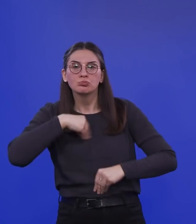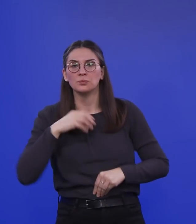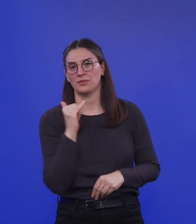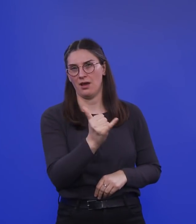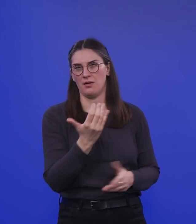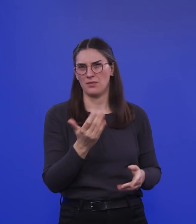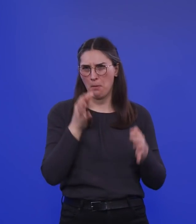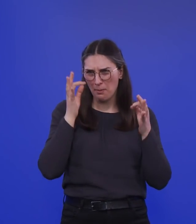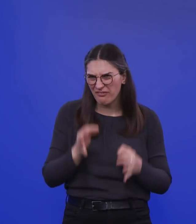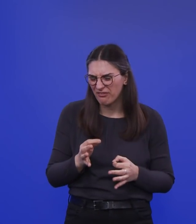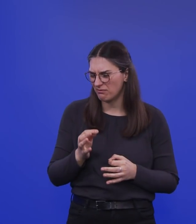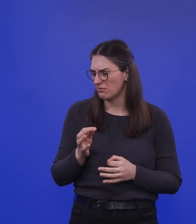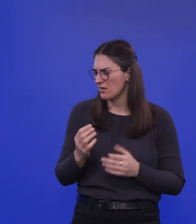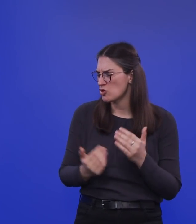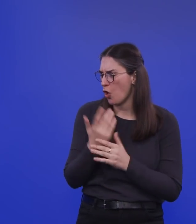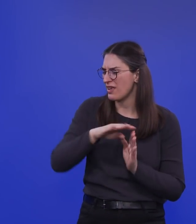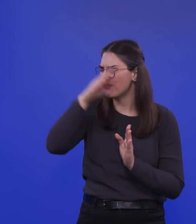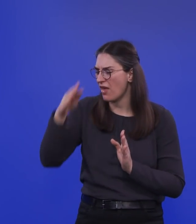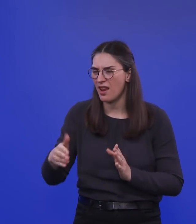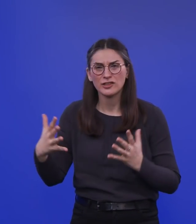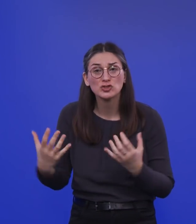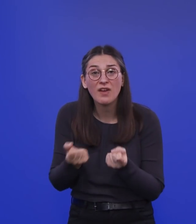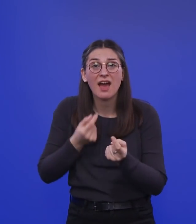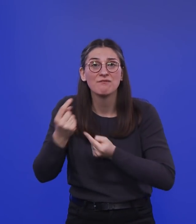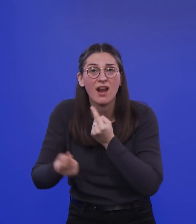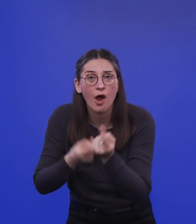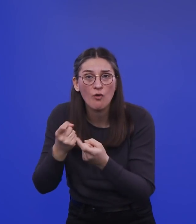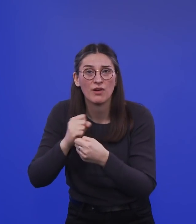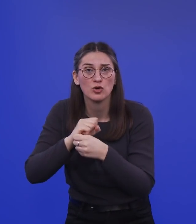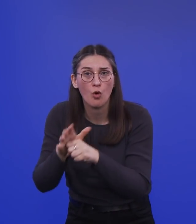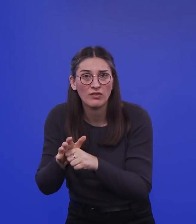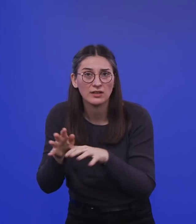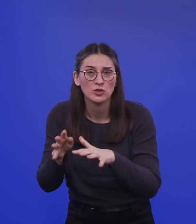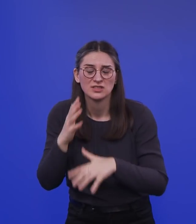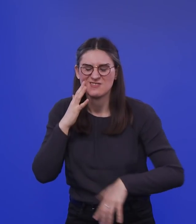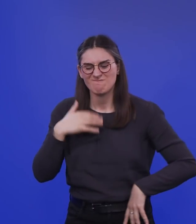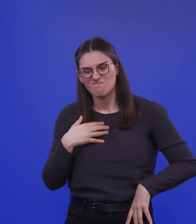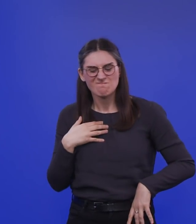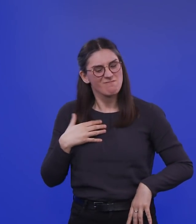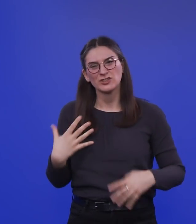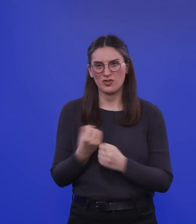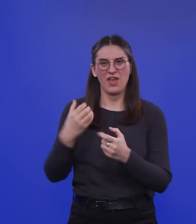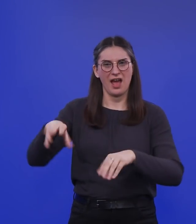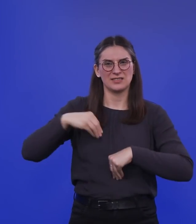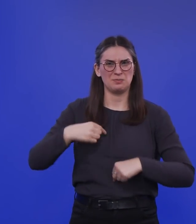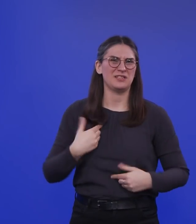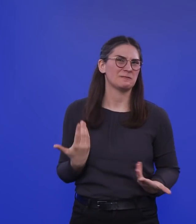Aber eine große neue Welle von sehr schweren Fällen ist für mich schwer zu akzeptieren als eine